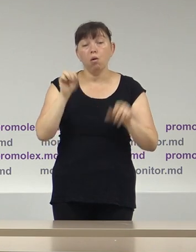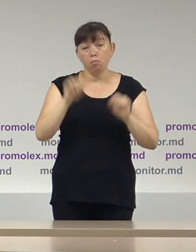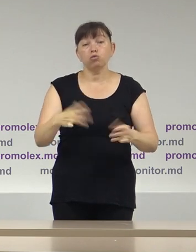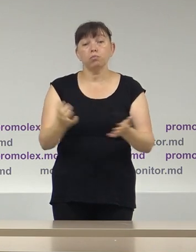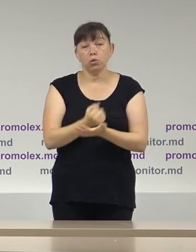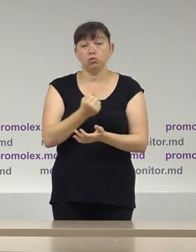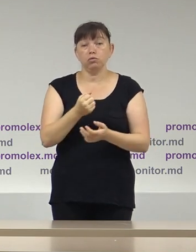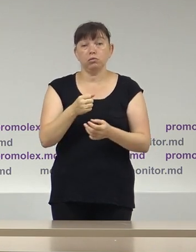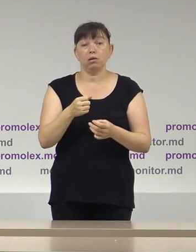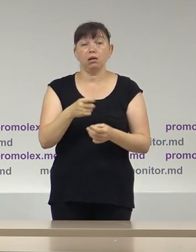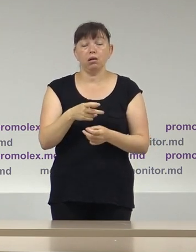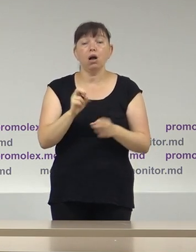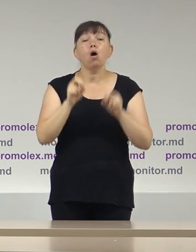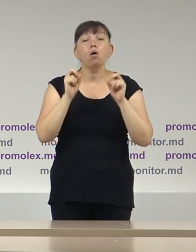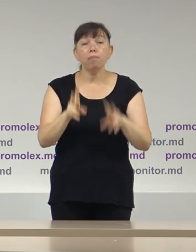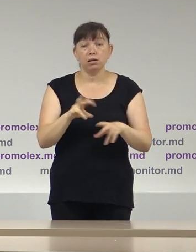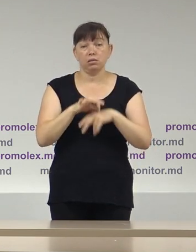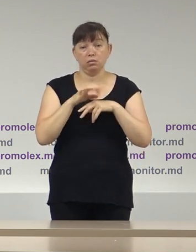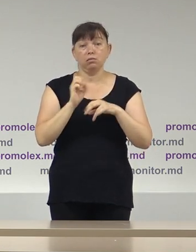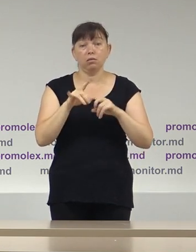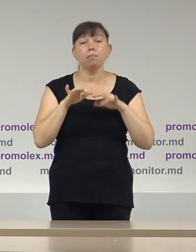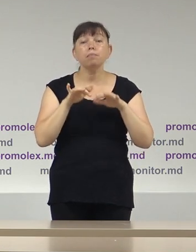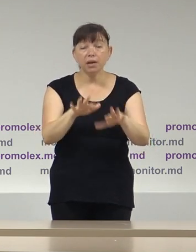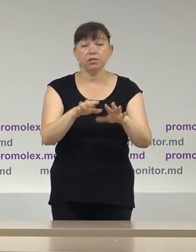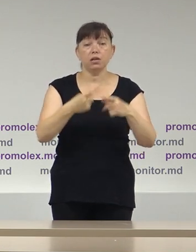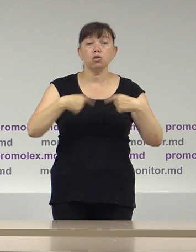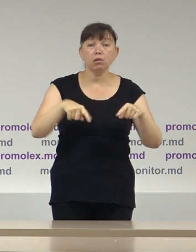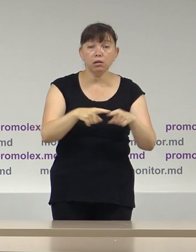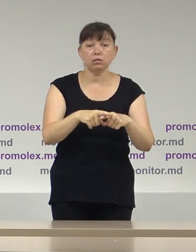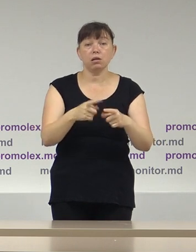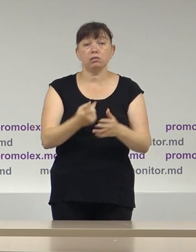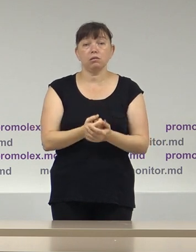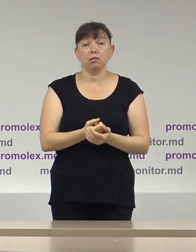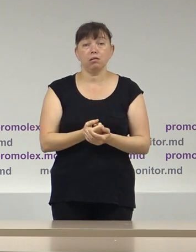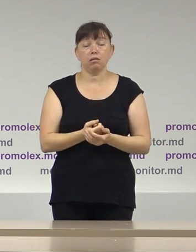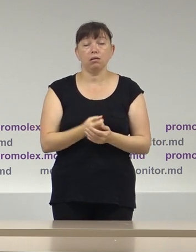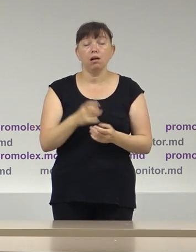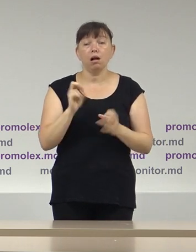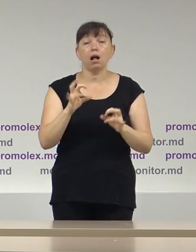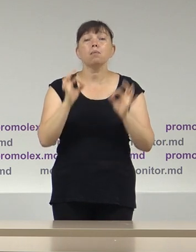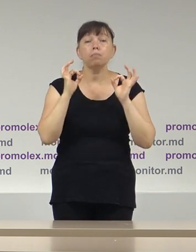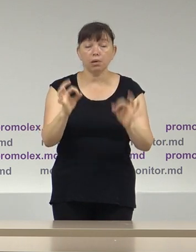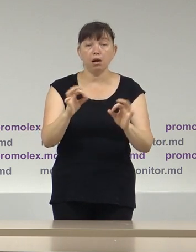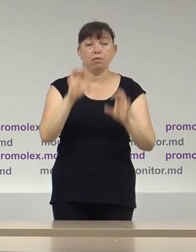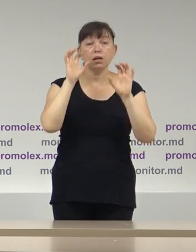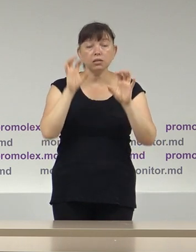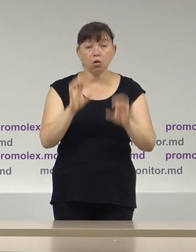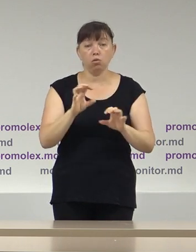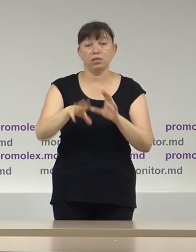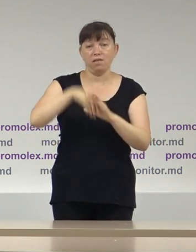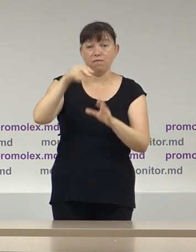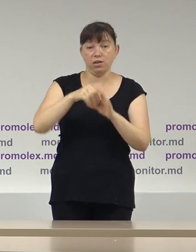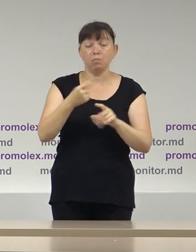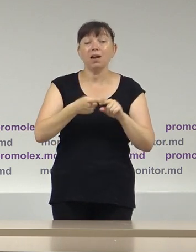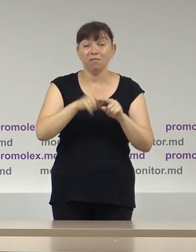pună în pericol organizarea eficientă a alegerilor în aceste